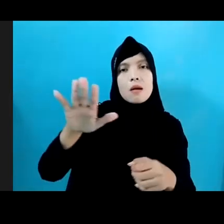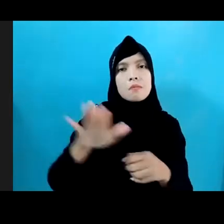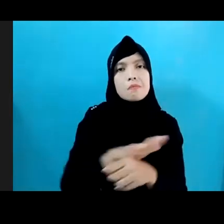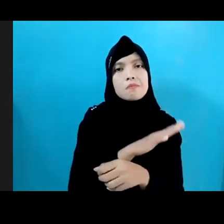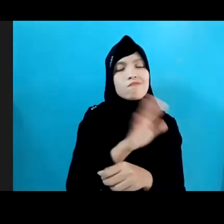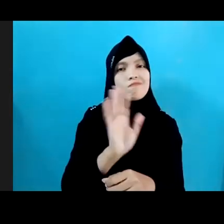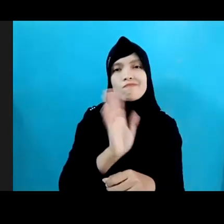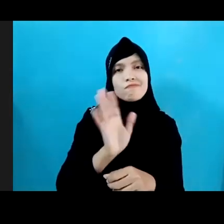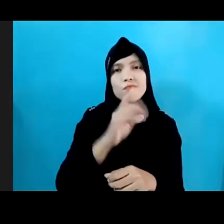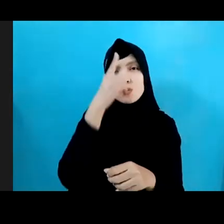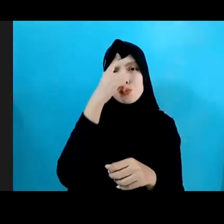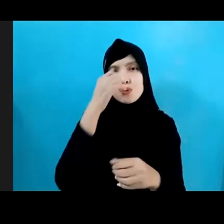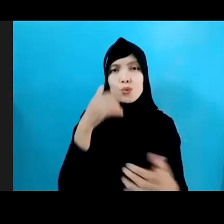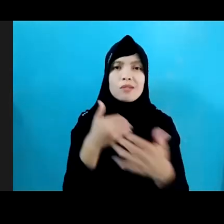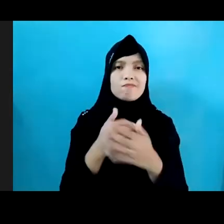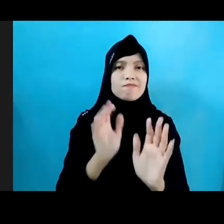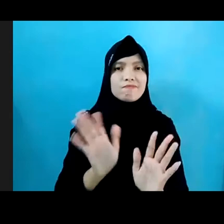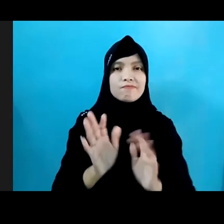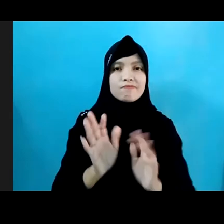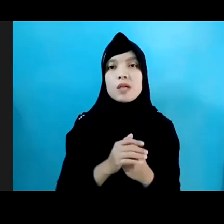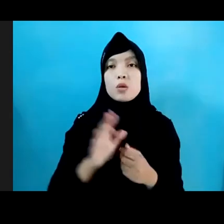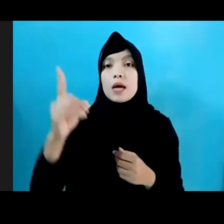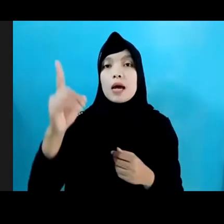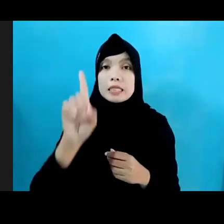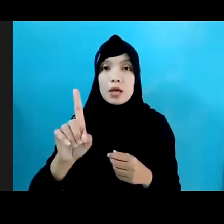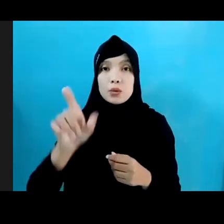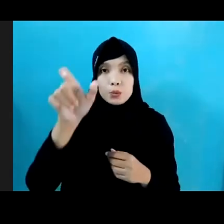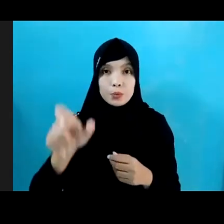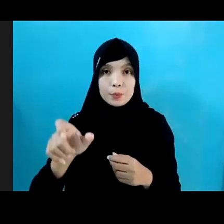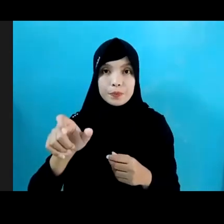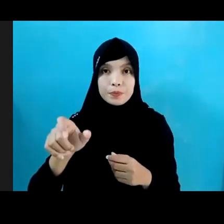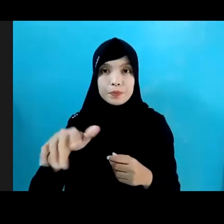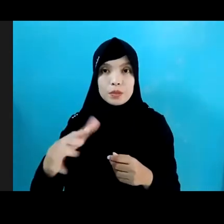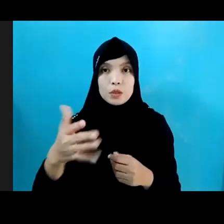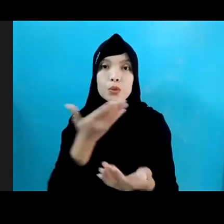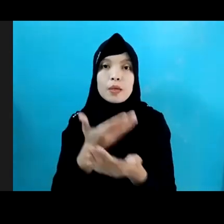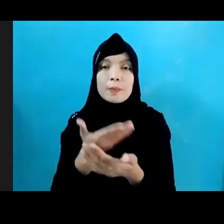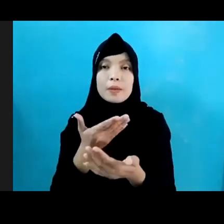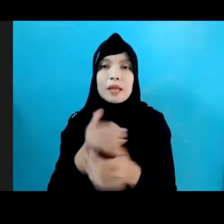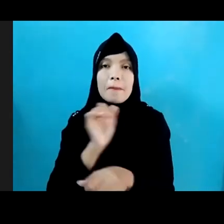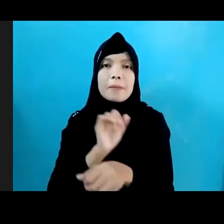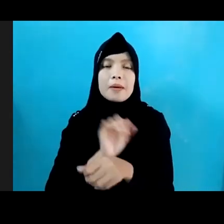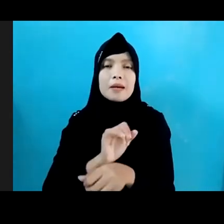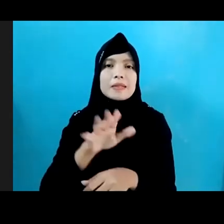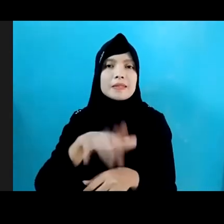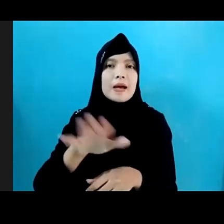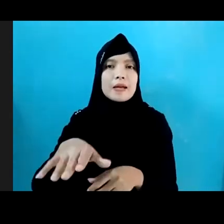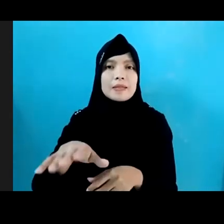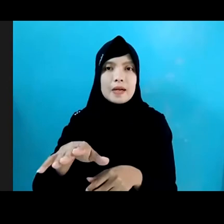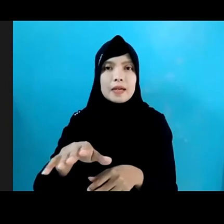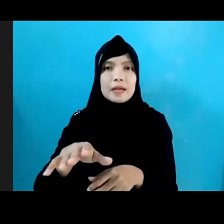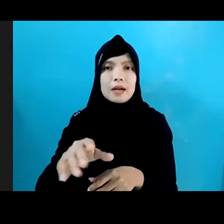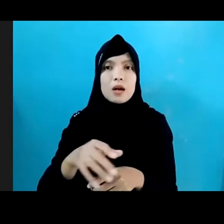Sehari Hari Dan Ada Satu Responden Yang Mengaku Pernah Diminta Menjadi Pekerja Anak Oleh Orang Tuanya Untuk